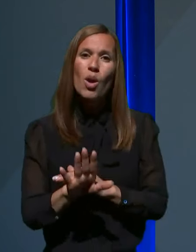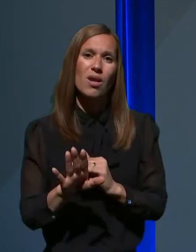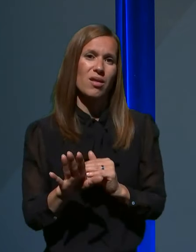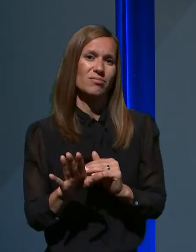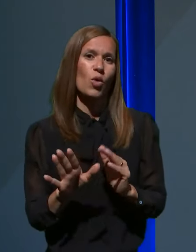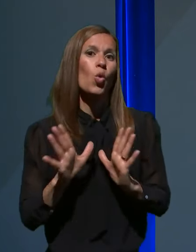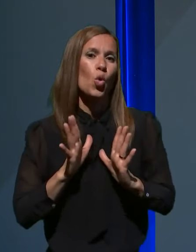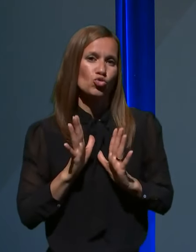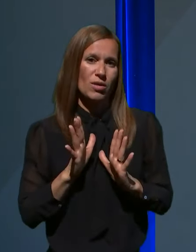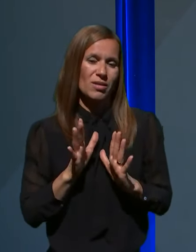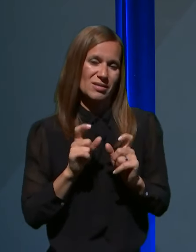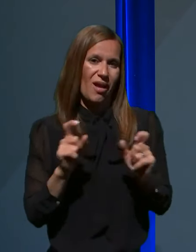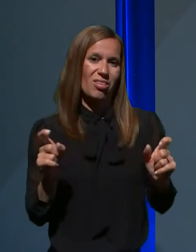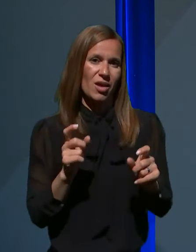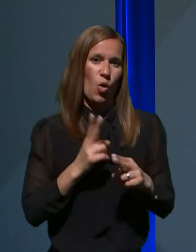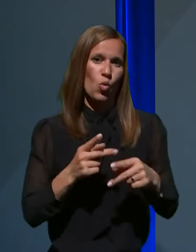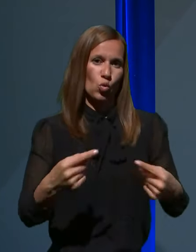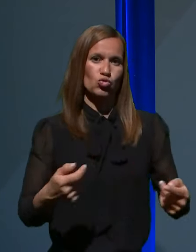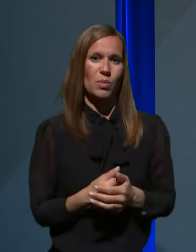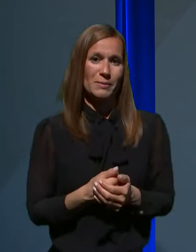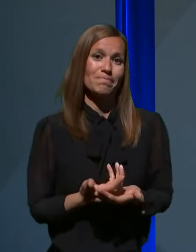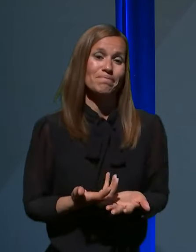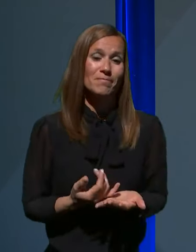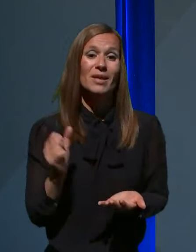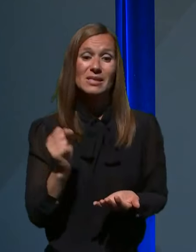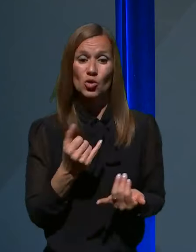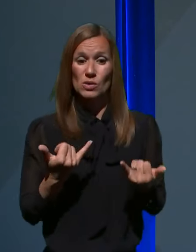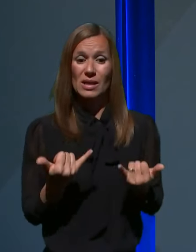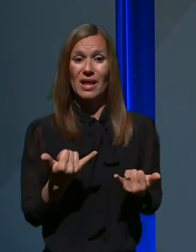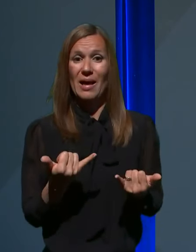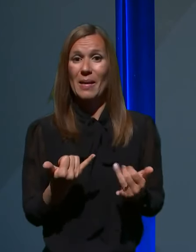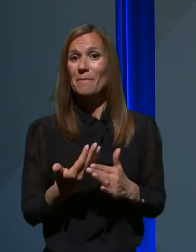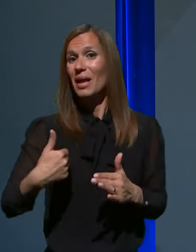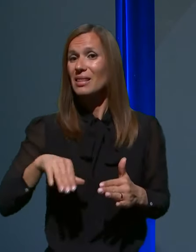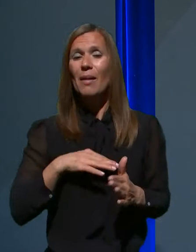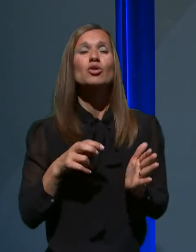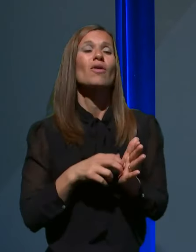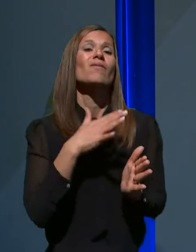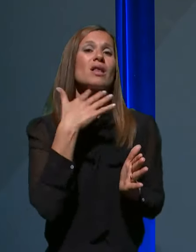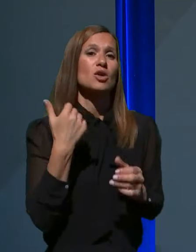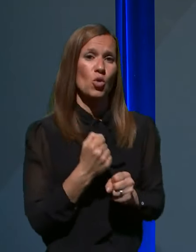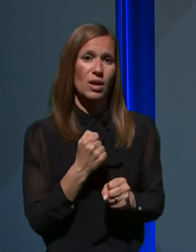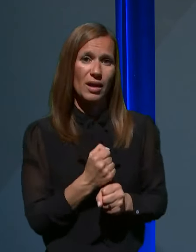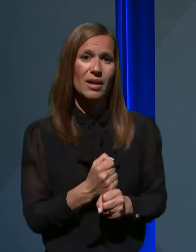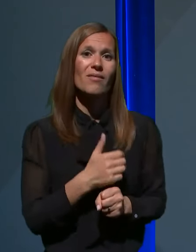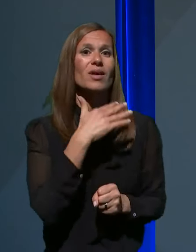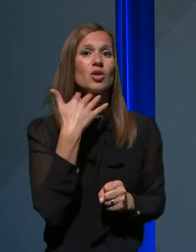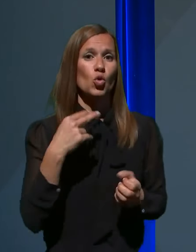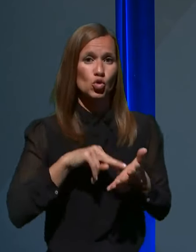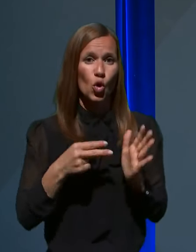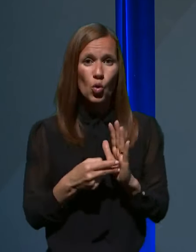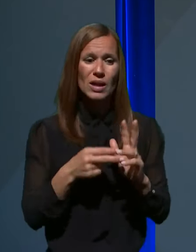okužbe. Tako da pred nami je seveda v tem še veliko dela, veliko strokovnih analiz